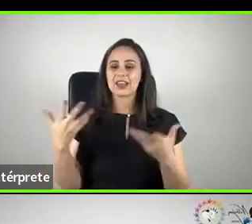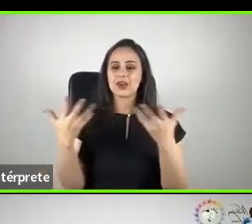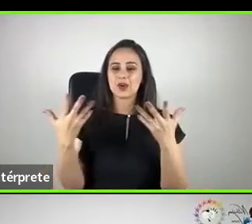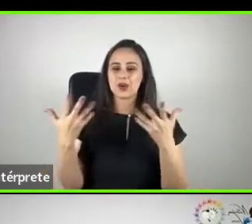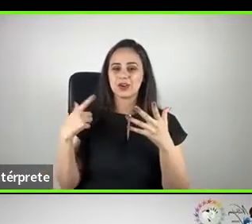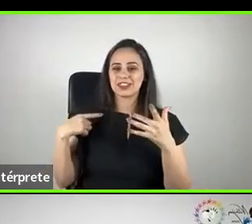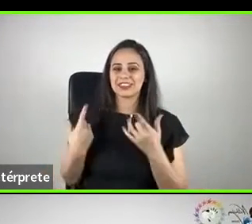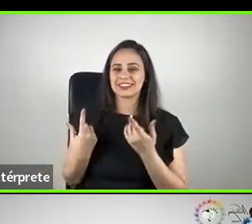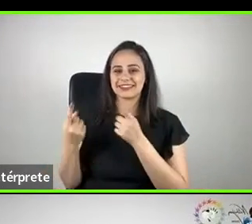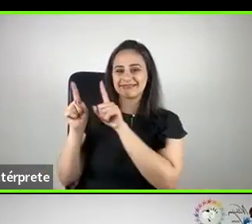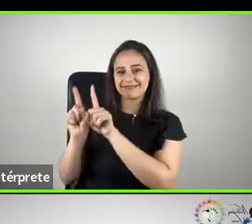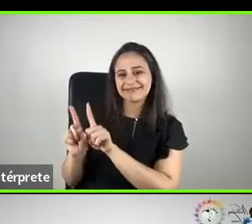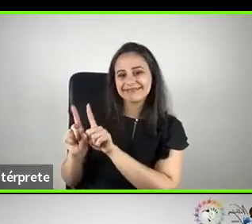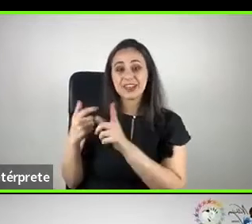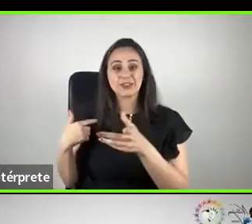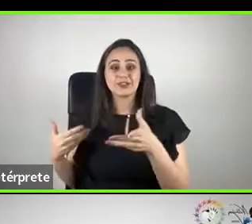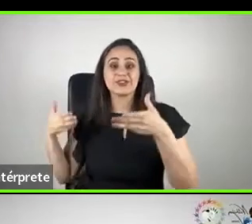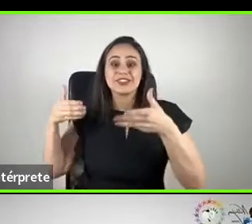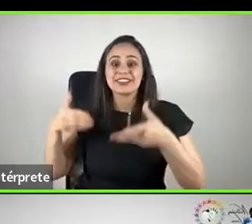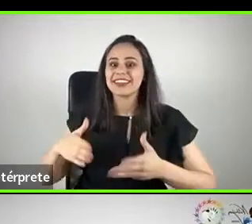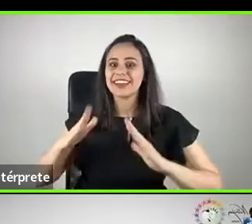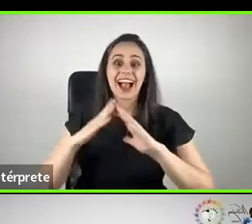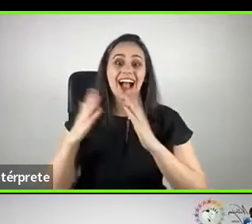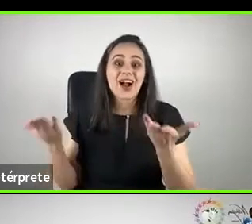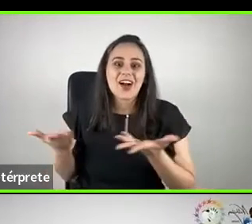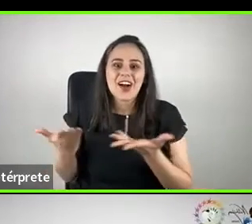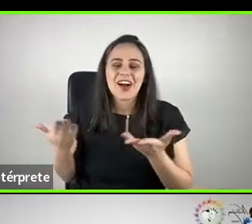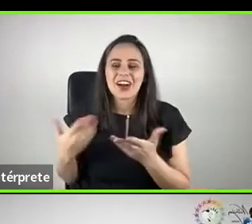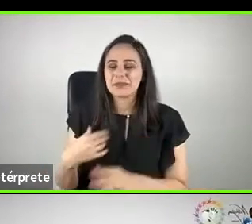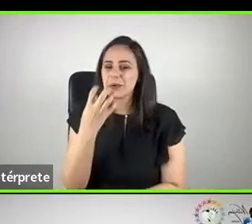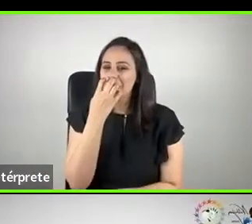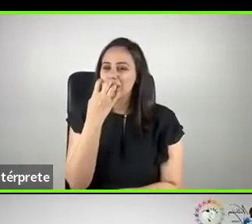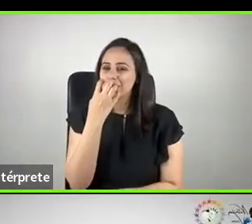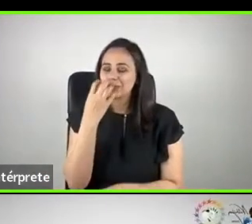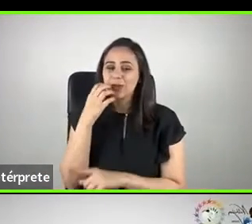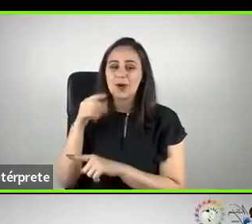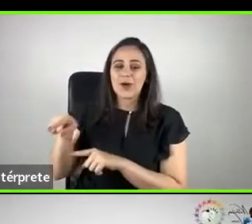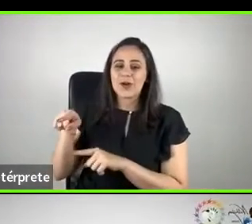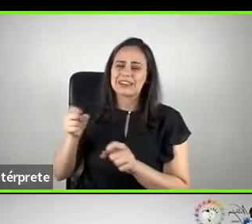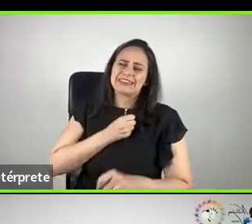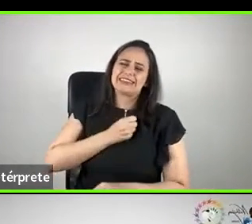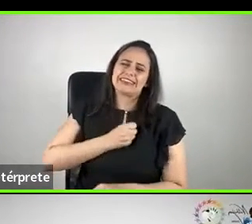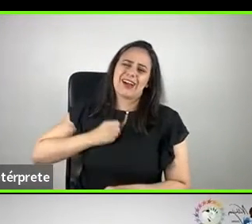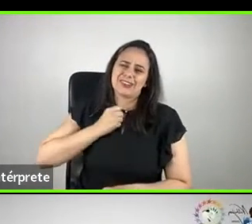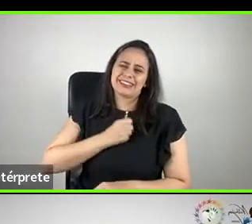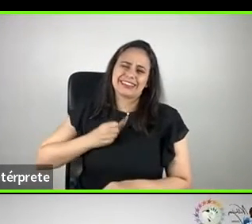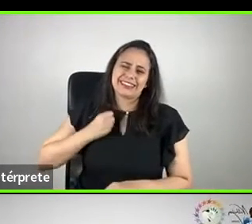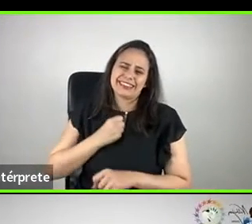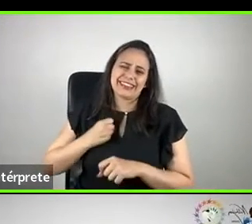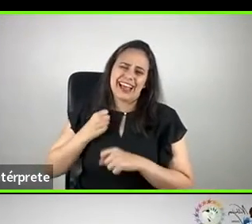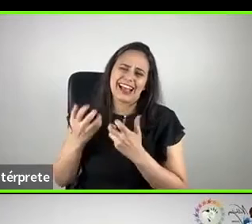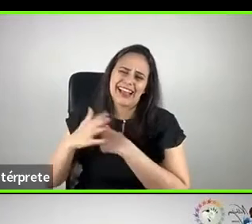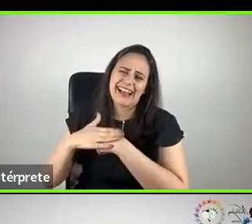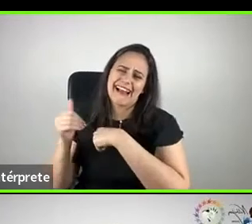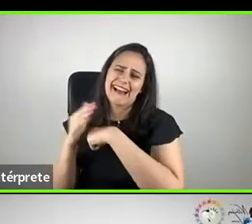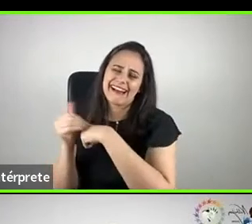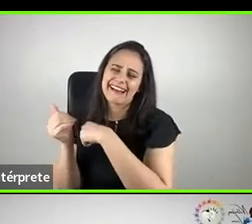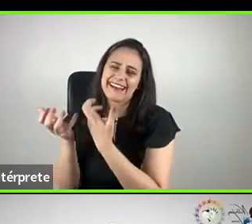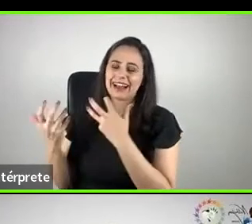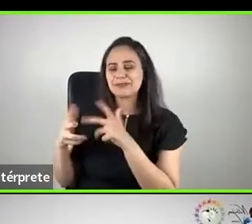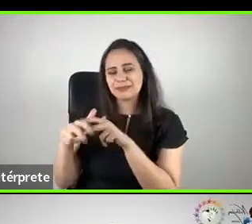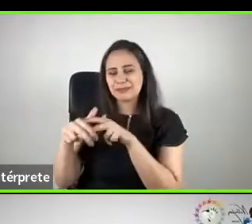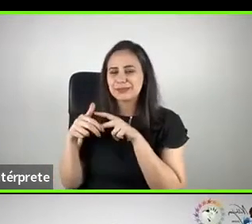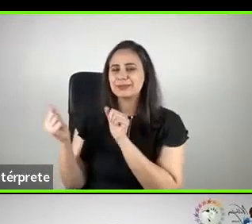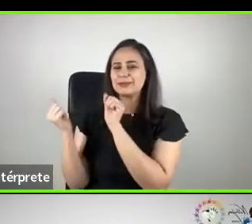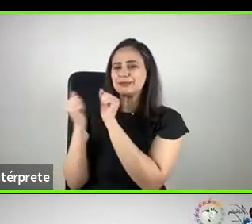dupla, porque eu acabei de chegar em casa e meu cachorro tava aqui com bastante saudade, carente, então ele tá aqui comigo